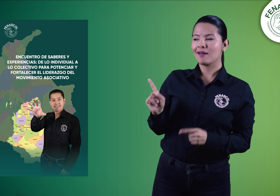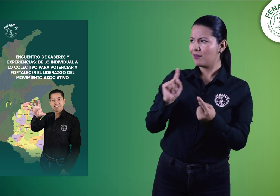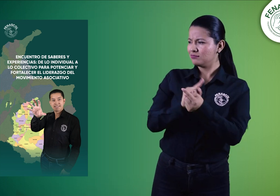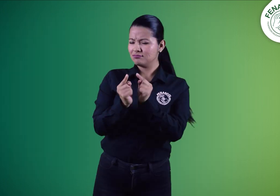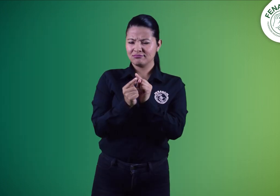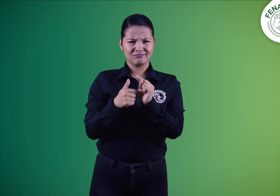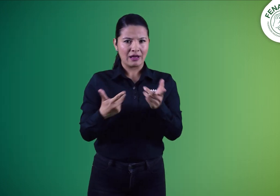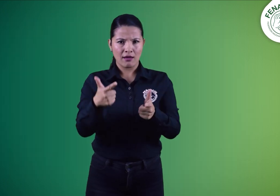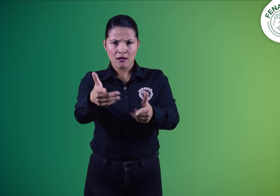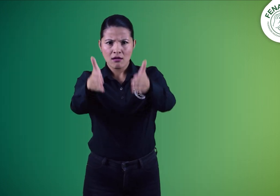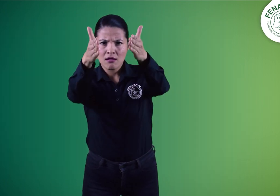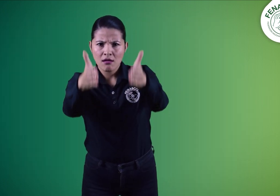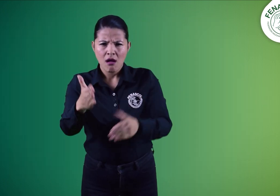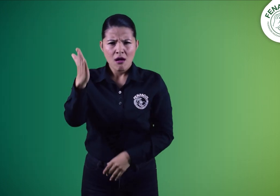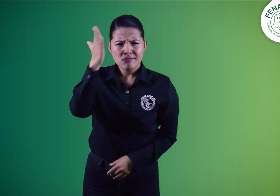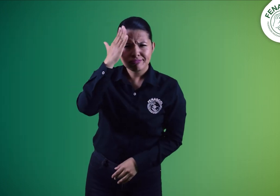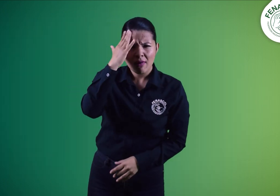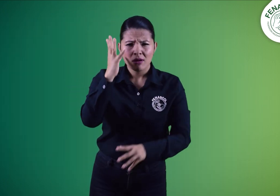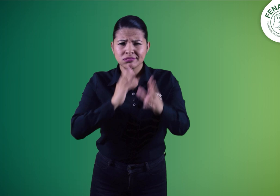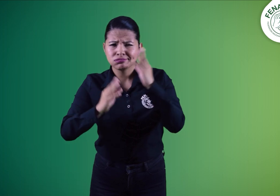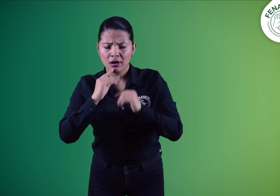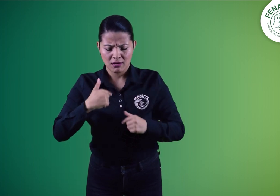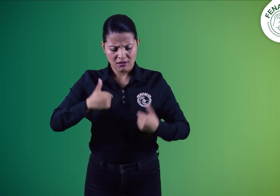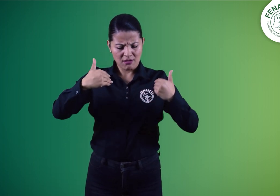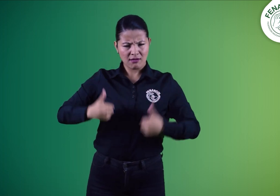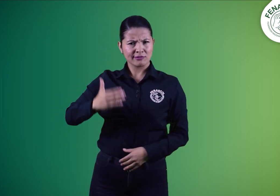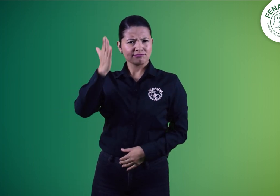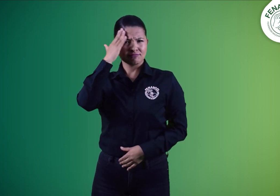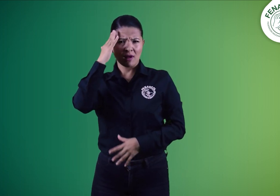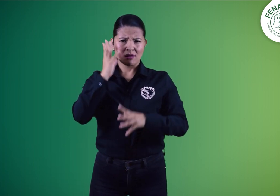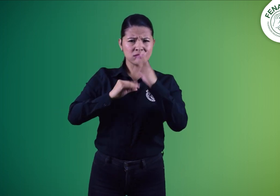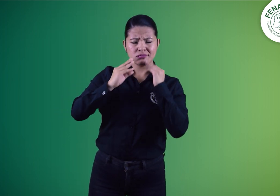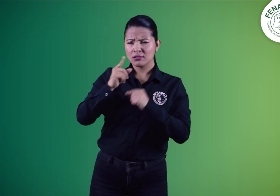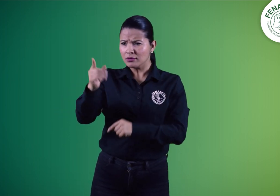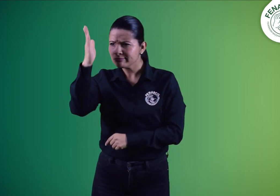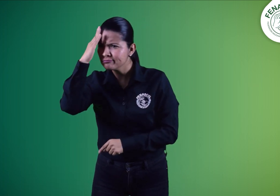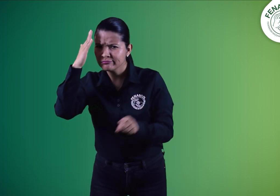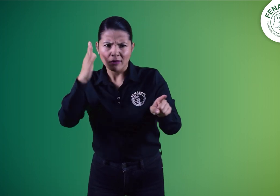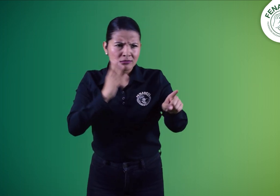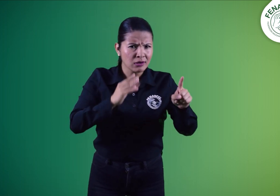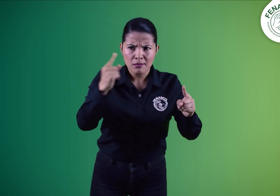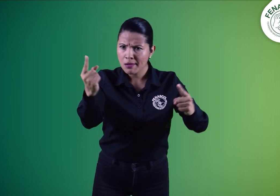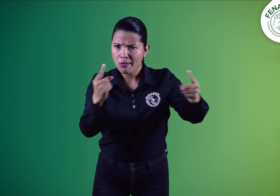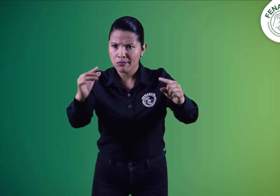El encuentro de saberes y experiencias, de lo individual a lo colectivo.